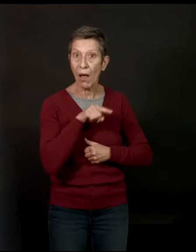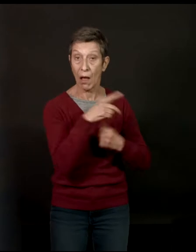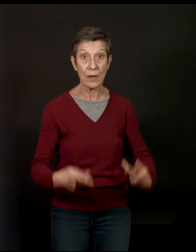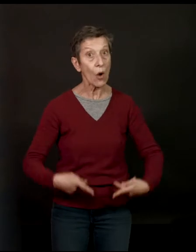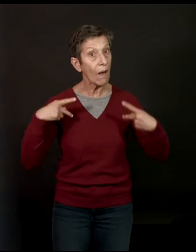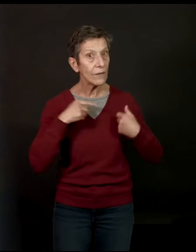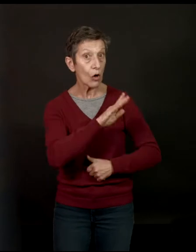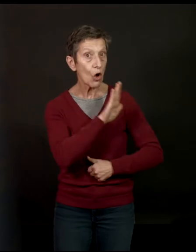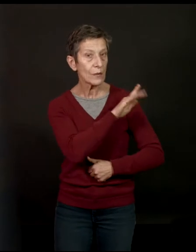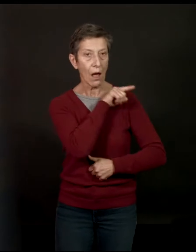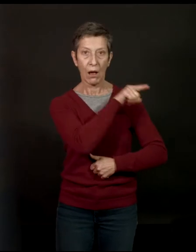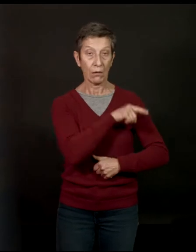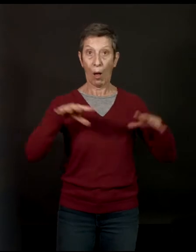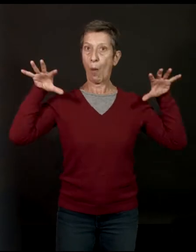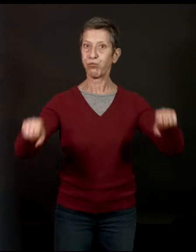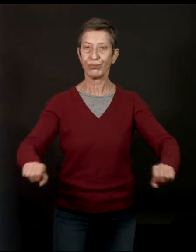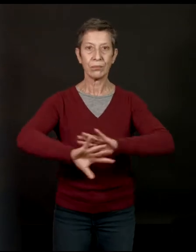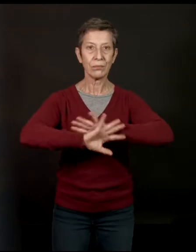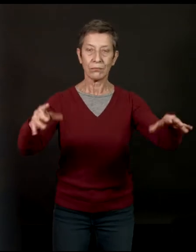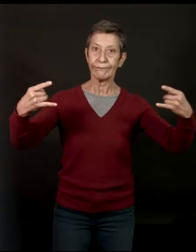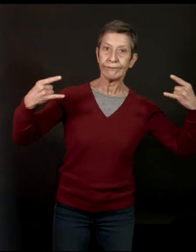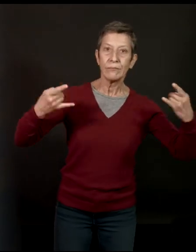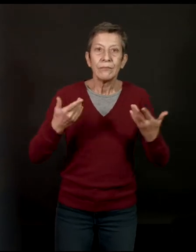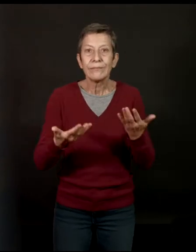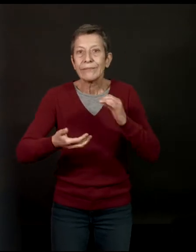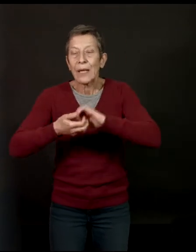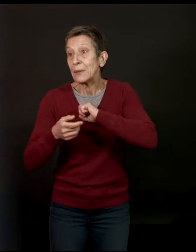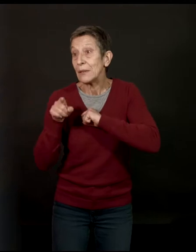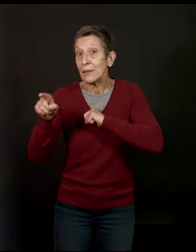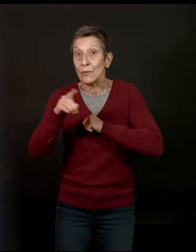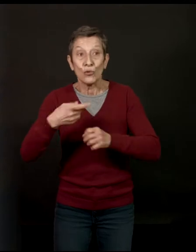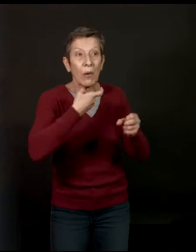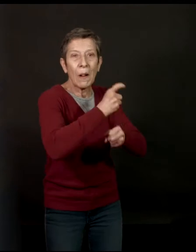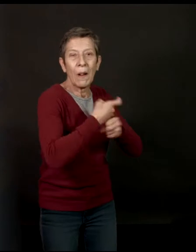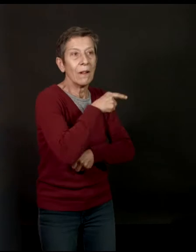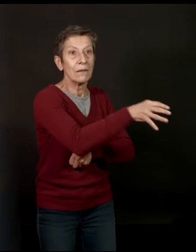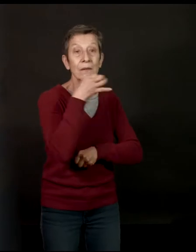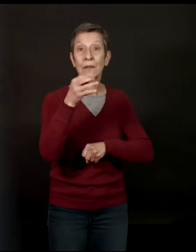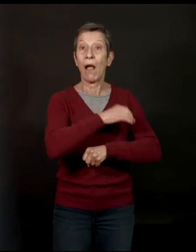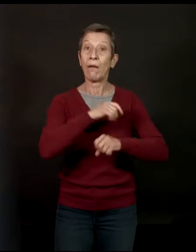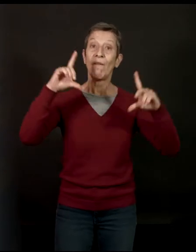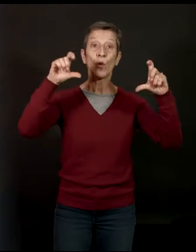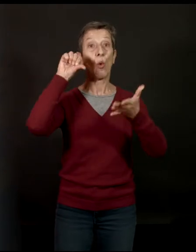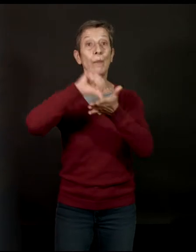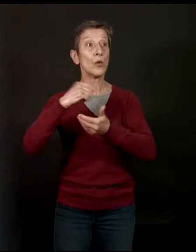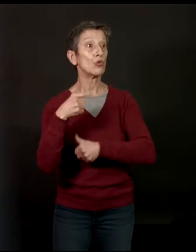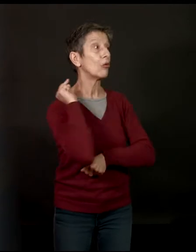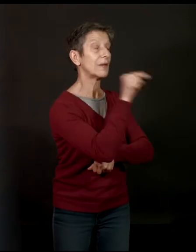littéralement. C'est-à-dire que quand il est là, il prend toute la place. Et d'ailleurs, ses copains, le blague là-dessus, il dit qu faut toujours qu soit au milieu de la photo. Donc, ce meurtre a lieu,